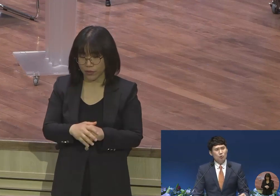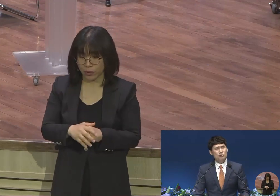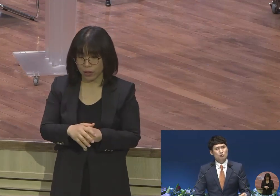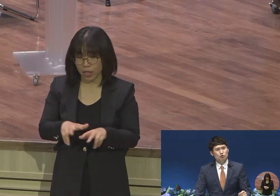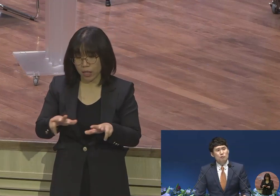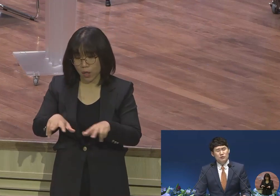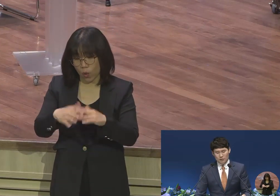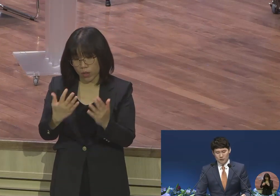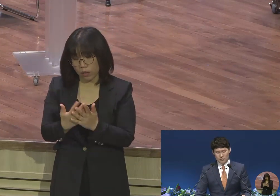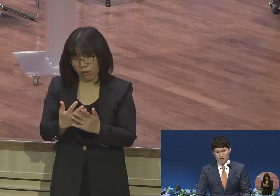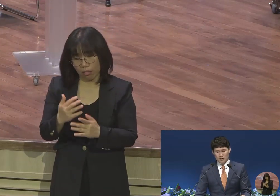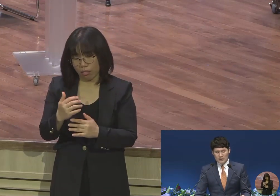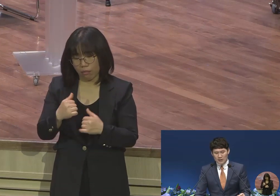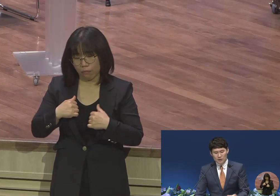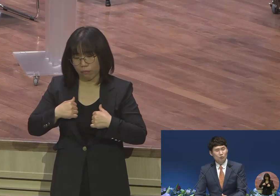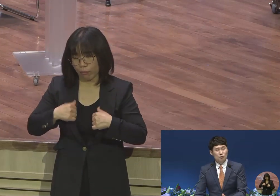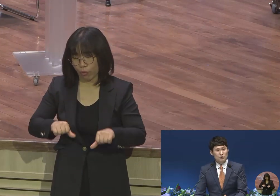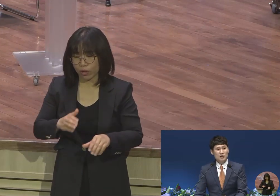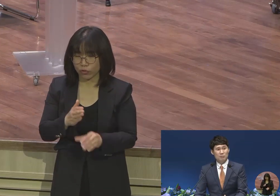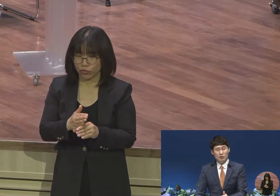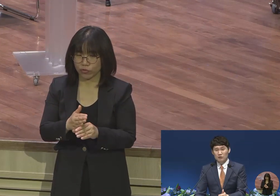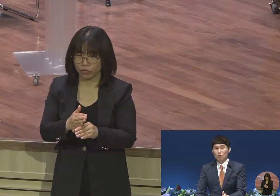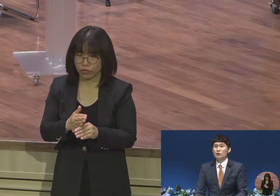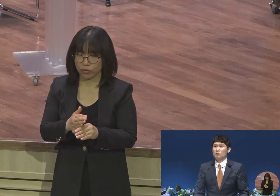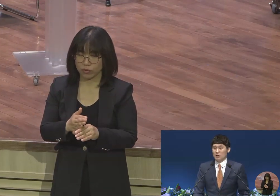코스로 숨어서 이사를 들어오는 곳이 바로 그 동네입니다